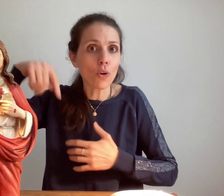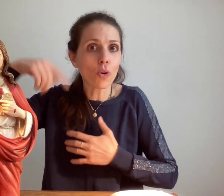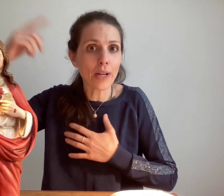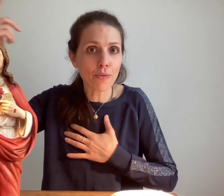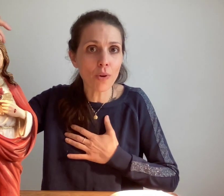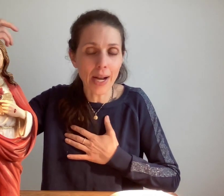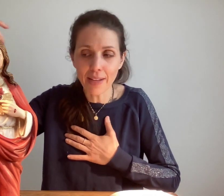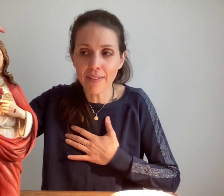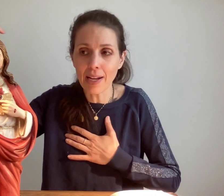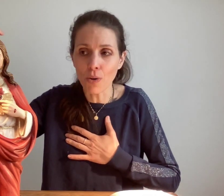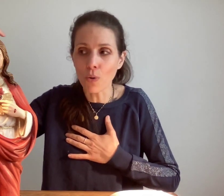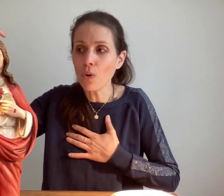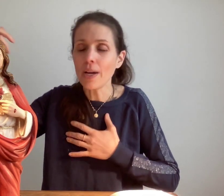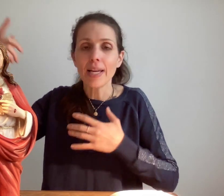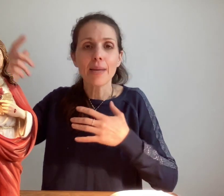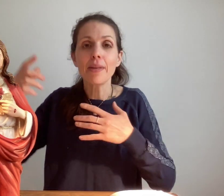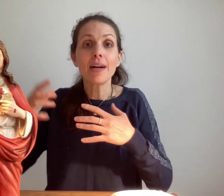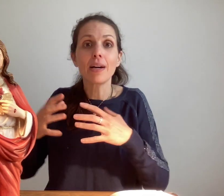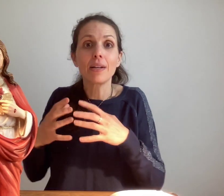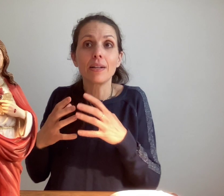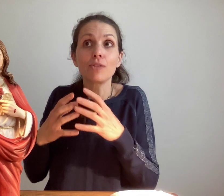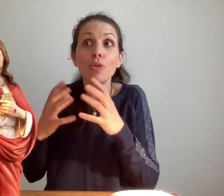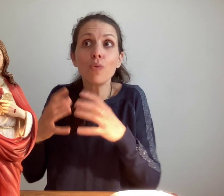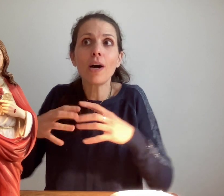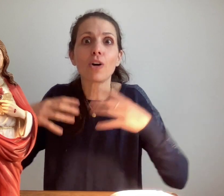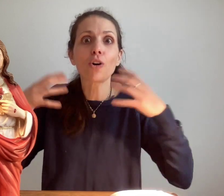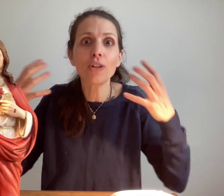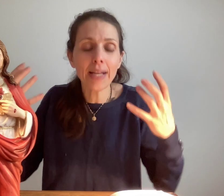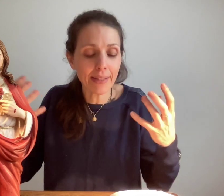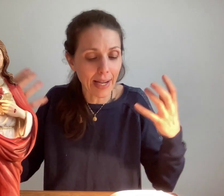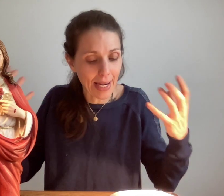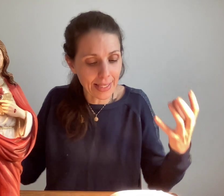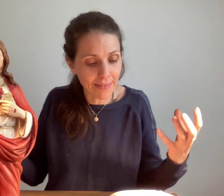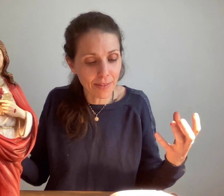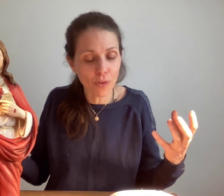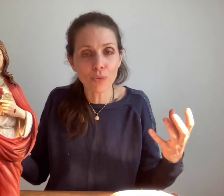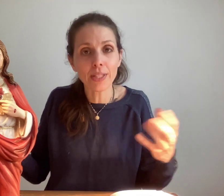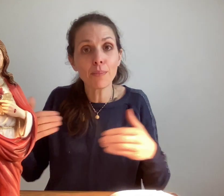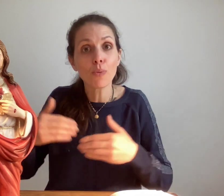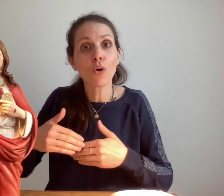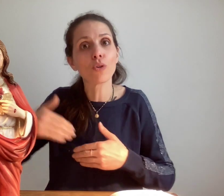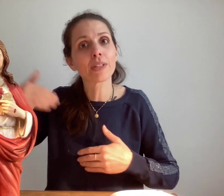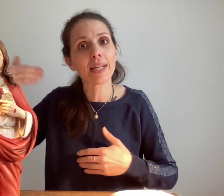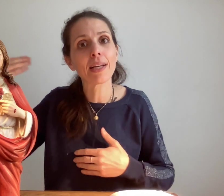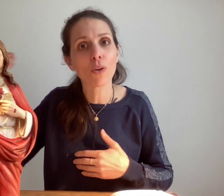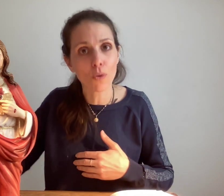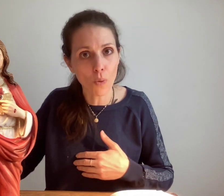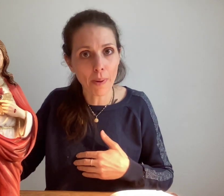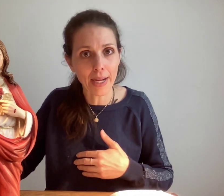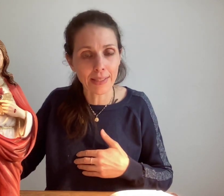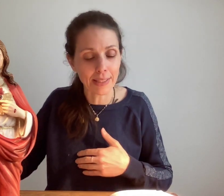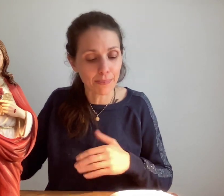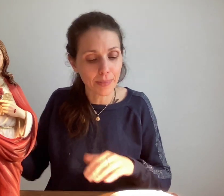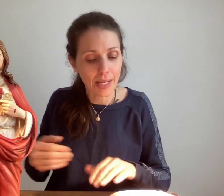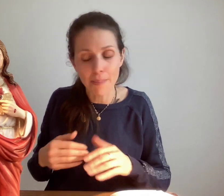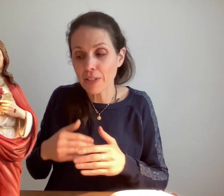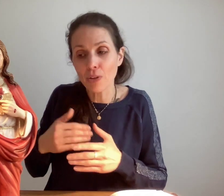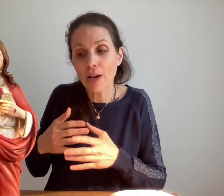ils vont arriver là-haut et bien devoir renaître à la divine volonté pour rentrer au paradis parce qu'il n'y a